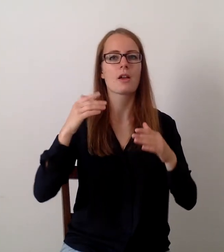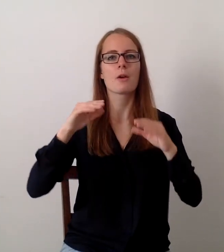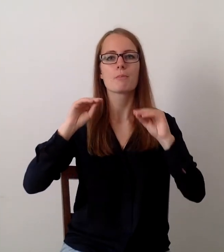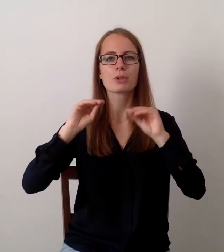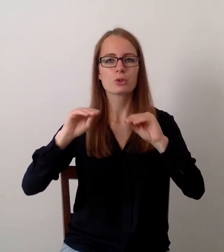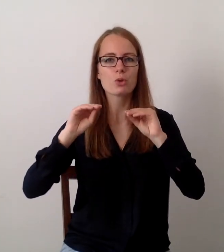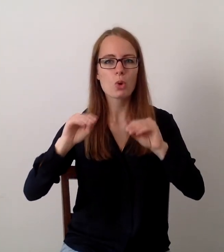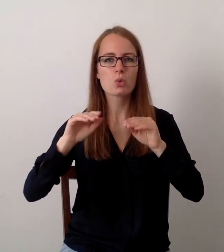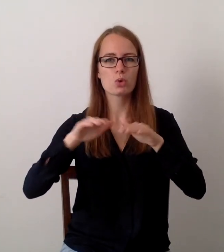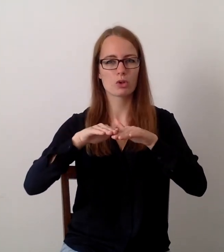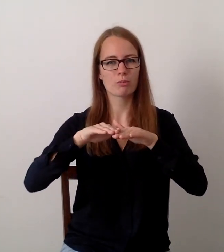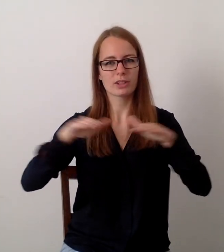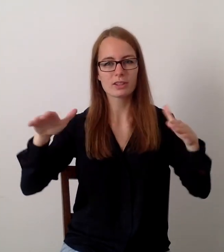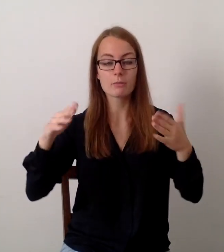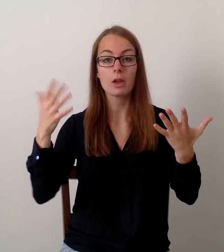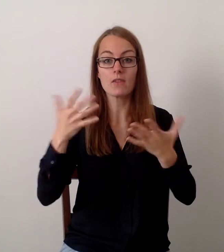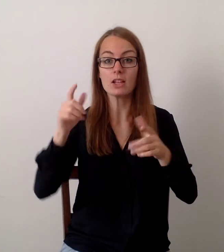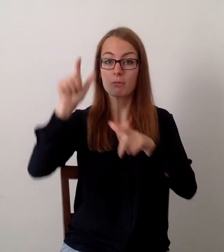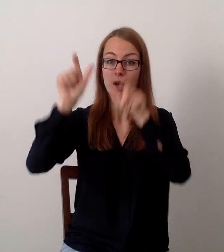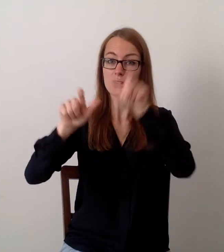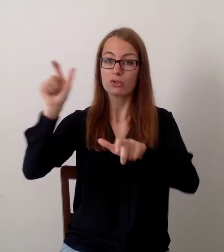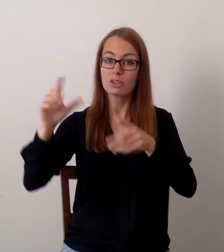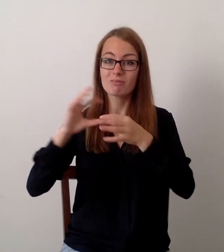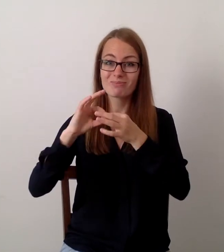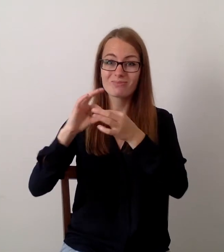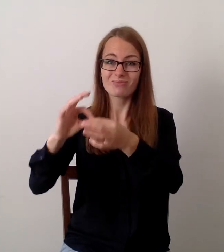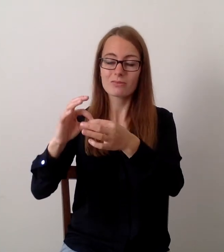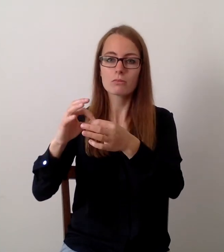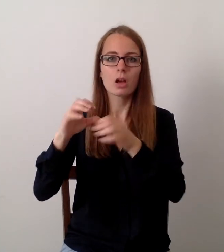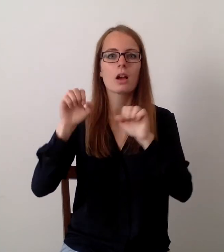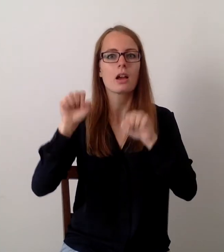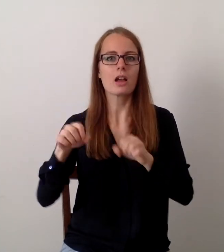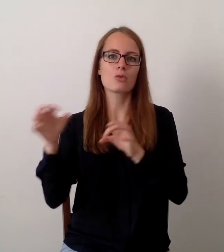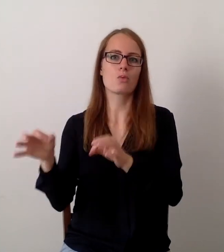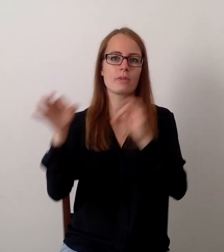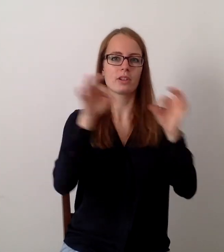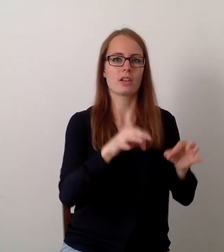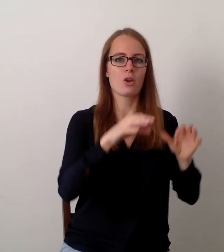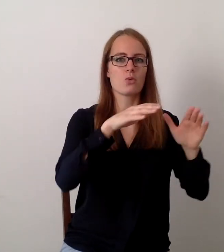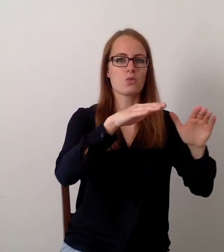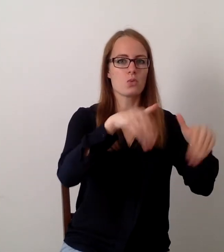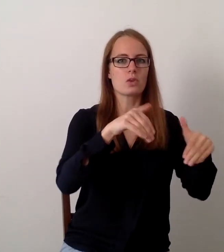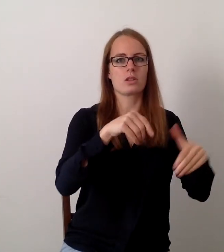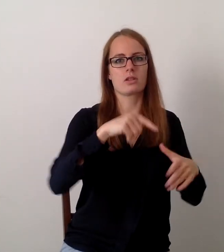mit ein paar wichtigen pädagogischen Prinzipien, die ich von meiner Arbeit mit Menschen kannte.